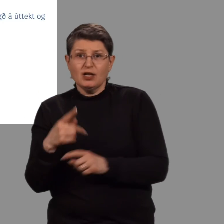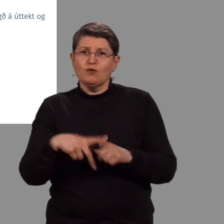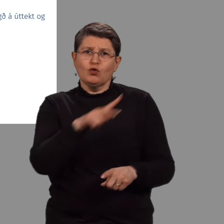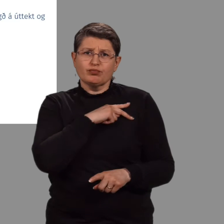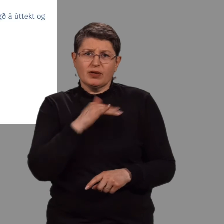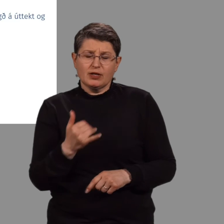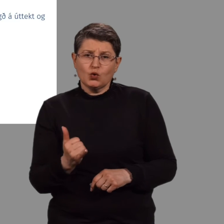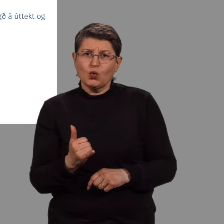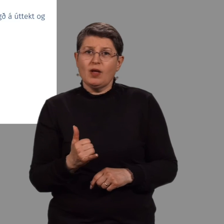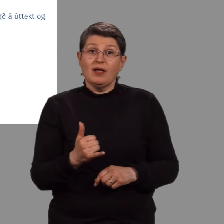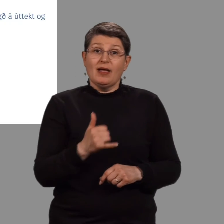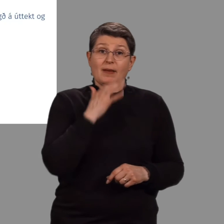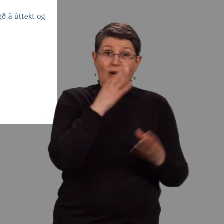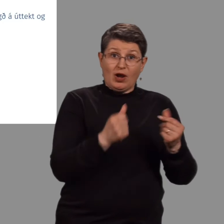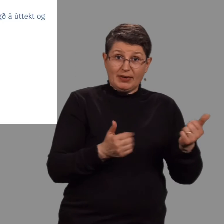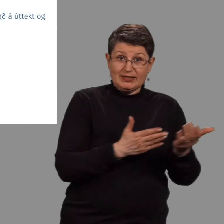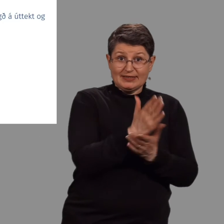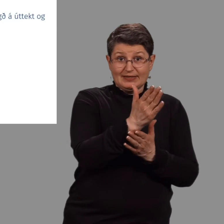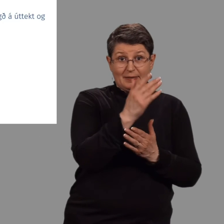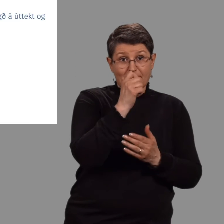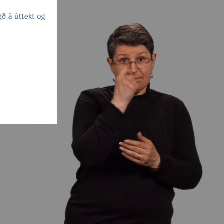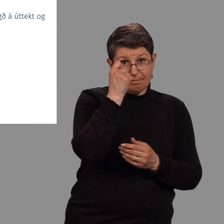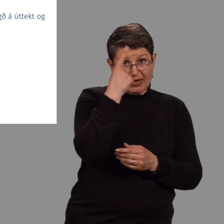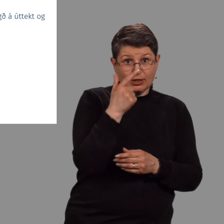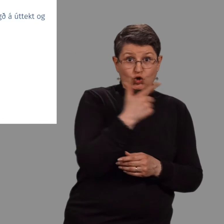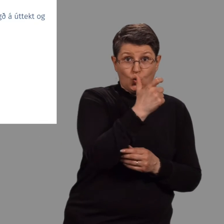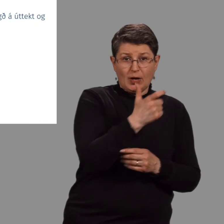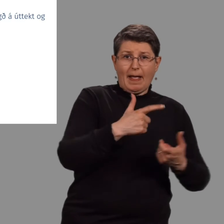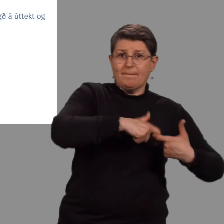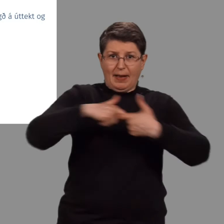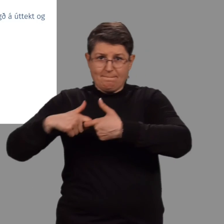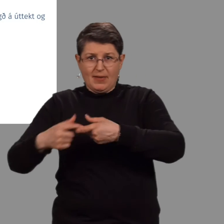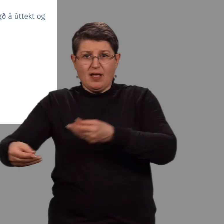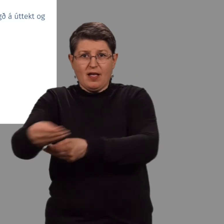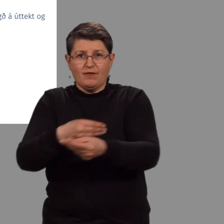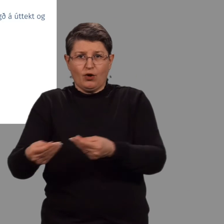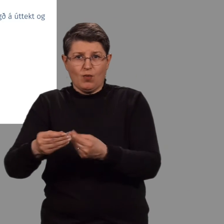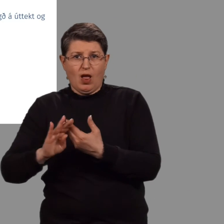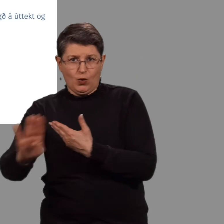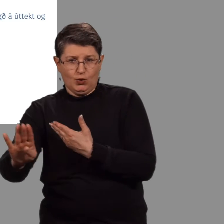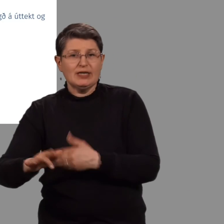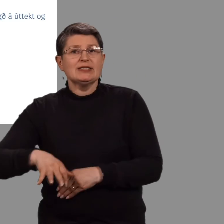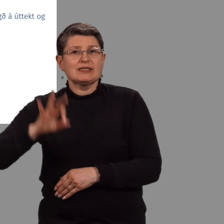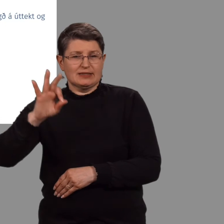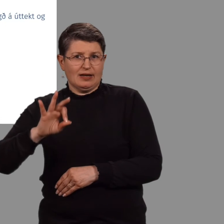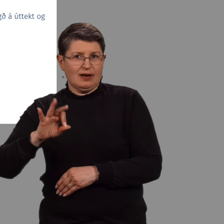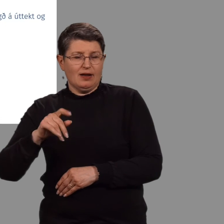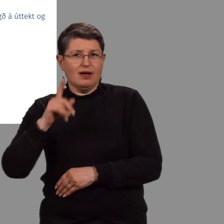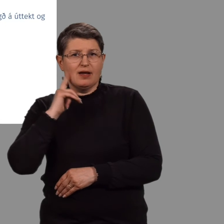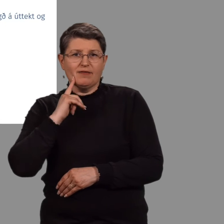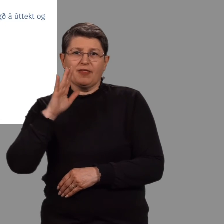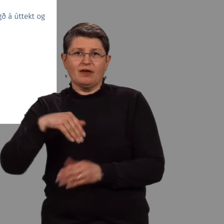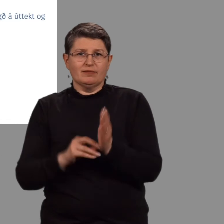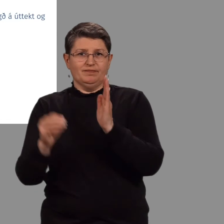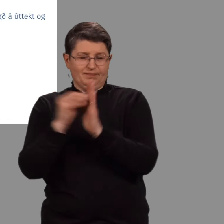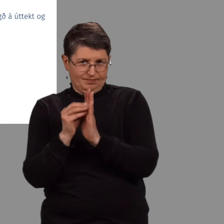með því að spyrta málafnusvið stefnur eins og menningarsókn með skýrum hætti í fjármálaðallinn sérstaklega þær aðgerðið sem kalla á aukunni útgjöld.